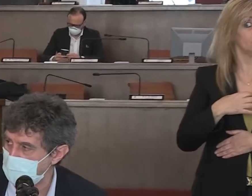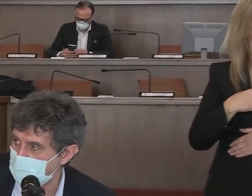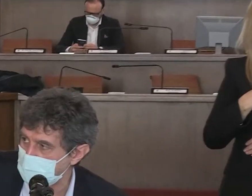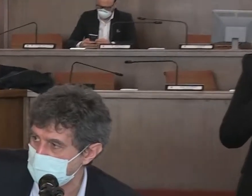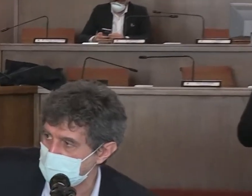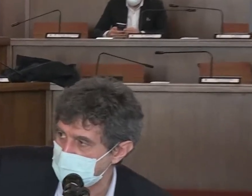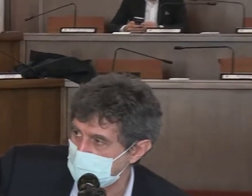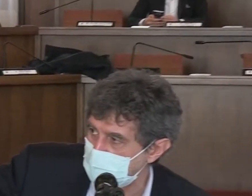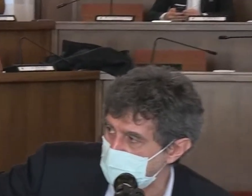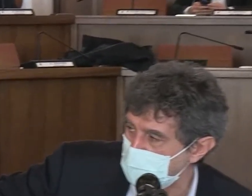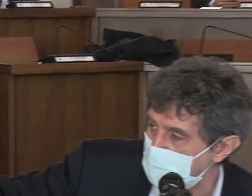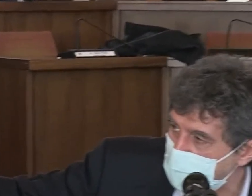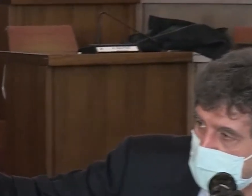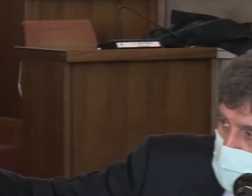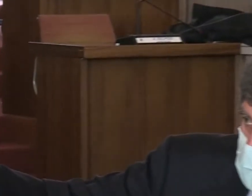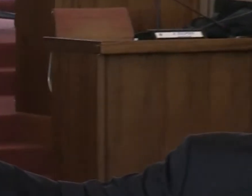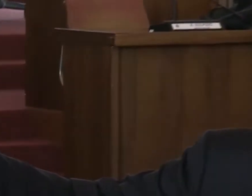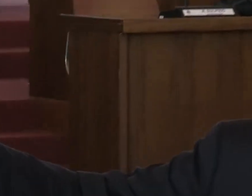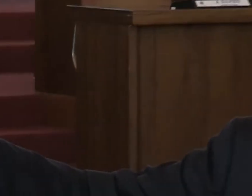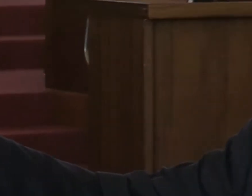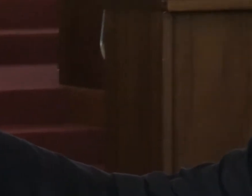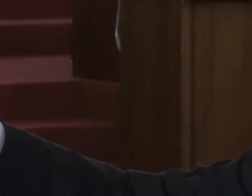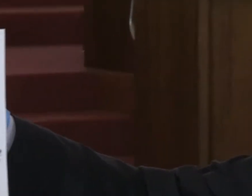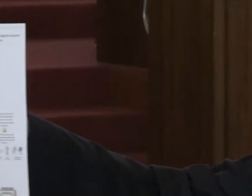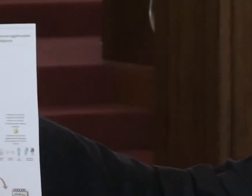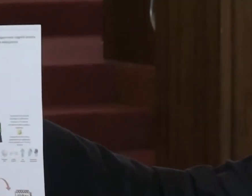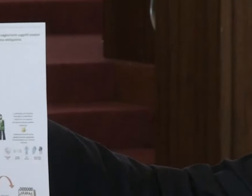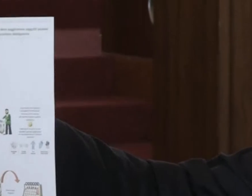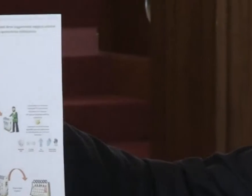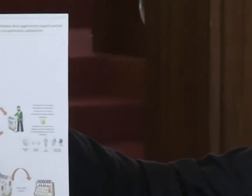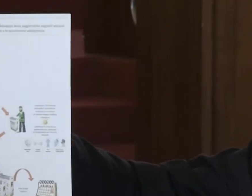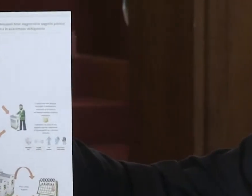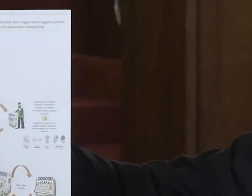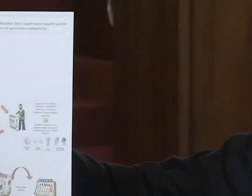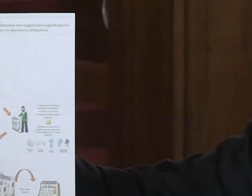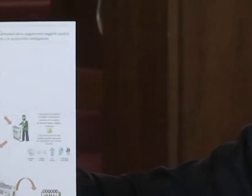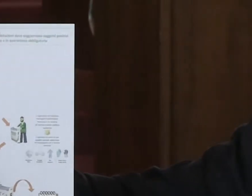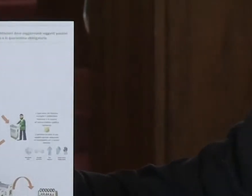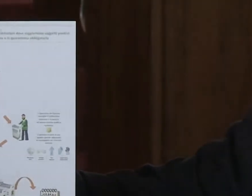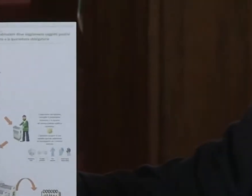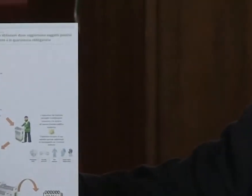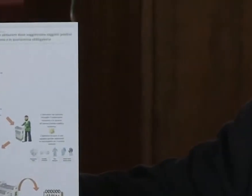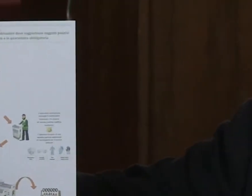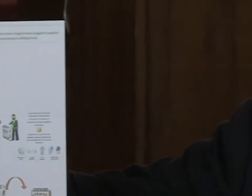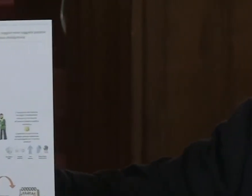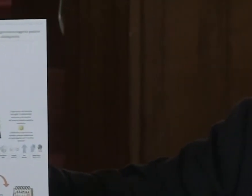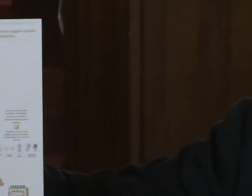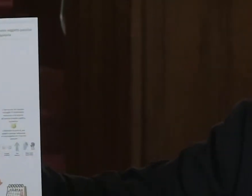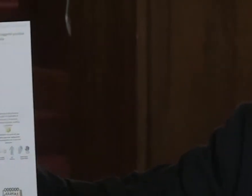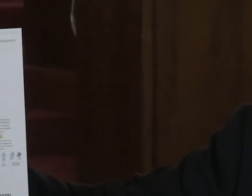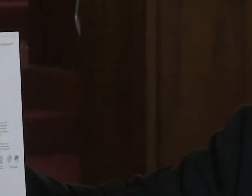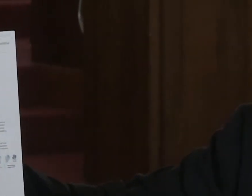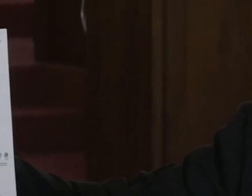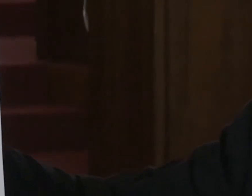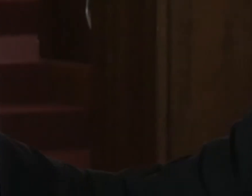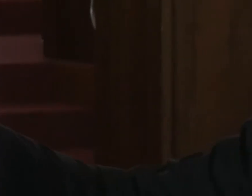funzionamento del trattamento dei rifiuti per le persone contagiate e sottoposte a sorveglianza domiciliare.